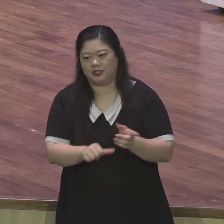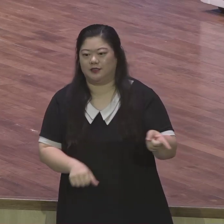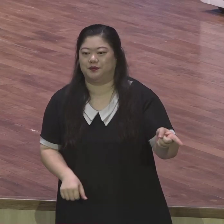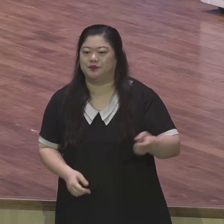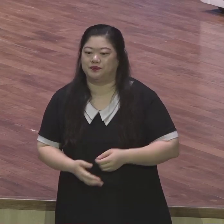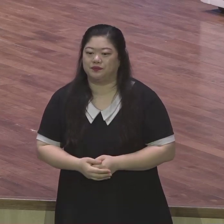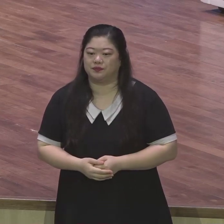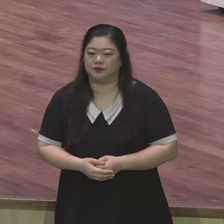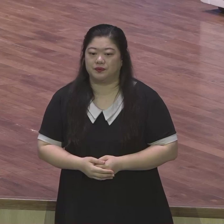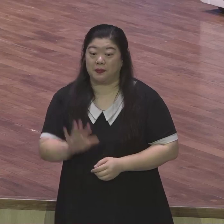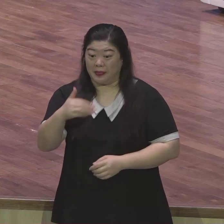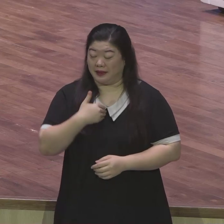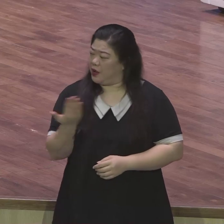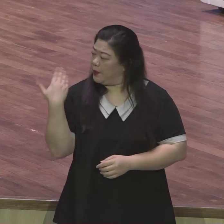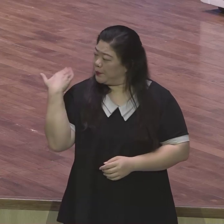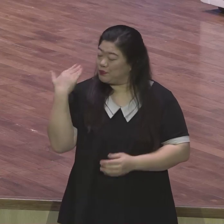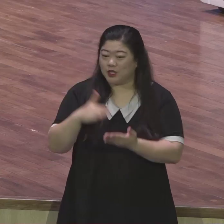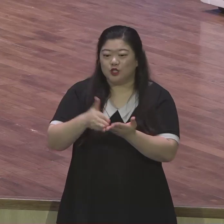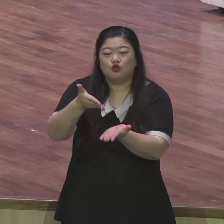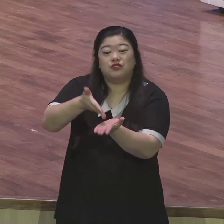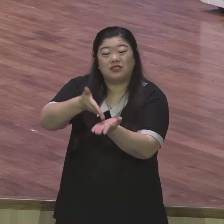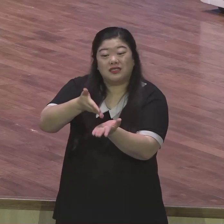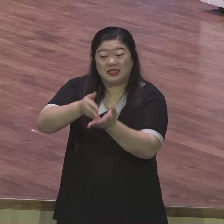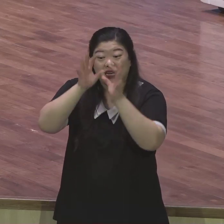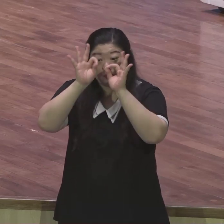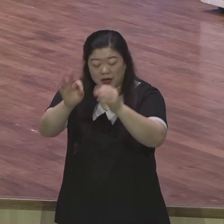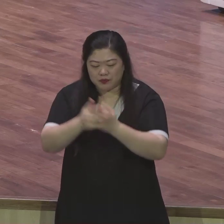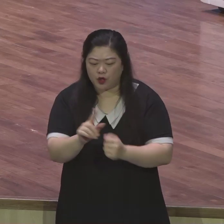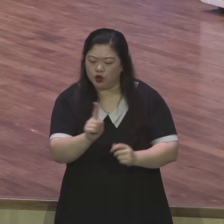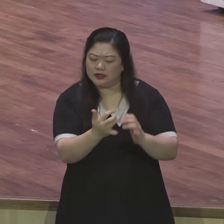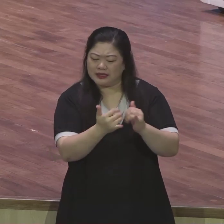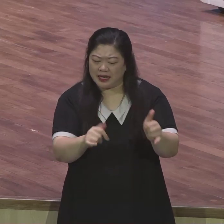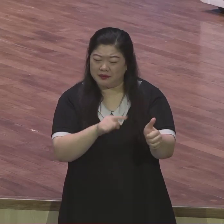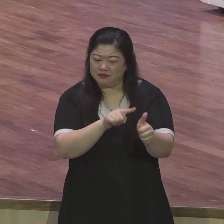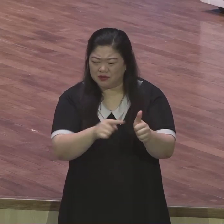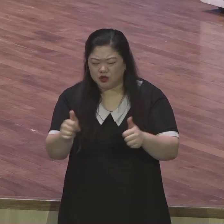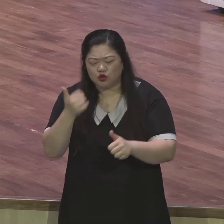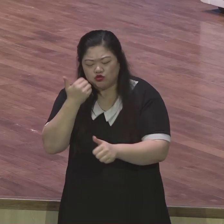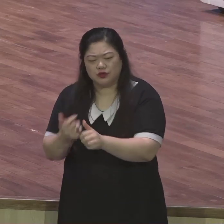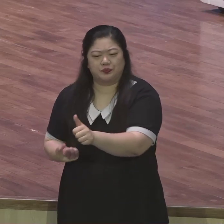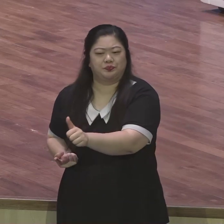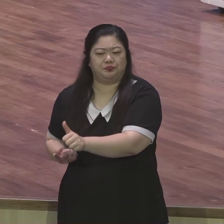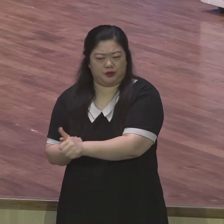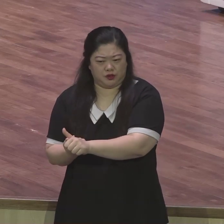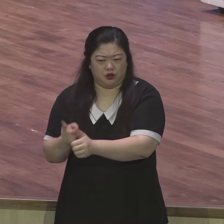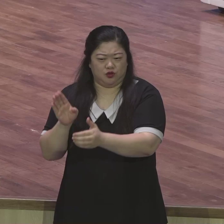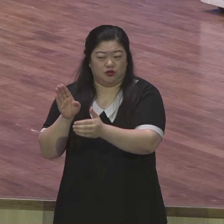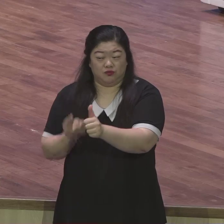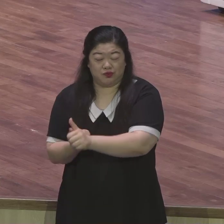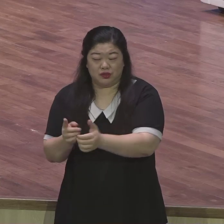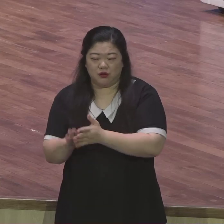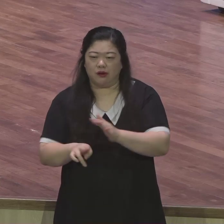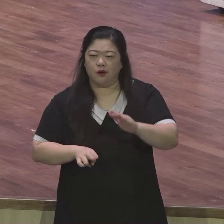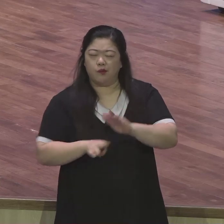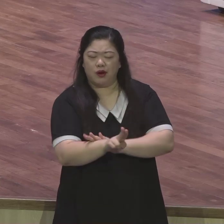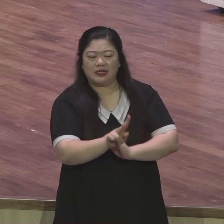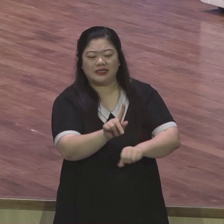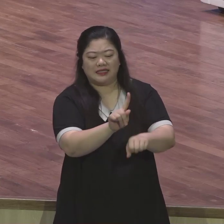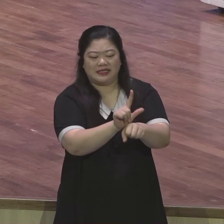봤습니다 어느 사람이 사람을 죽이고 경찰의 수사망을 피해서 15년을 숨어 지내다가 공소시효가 25일